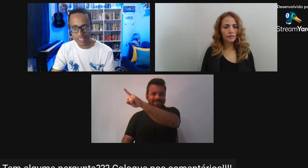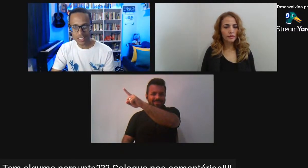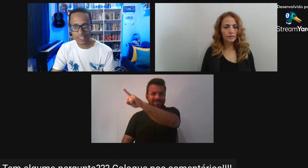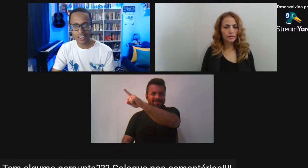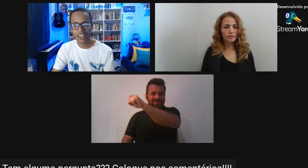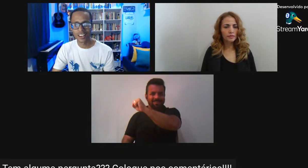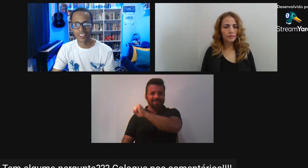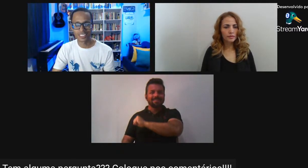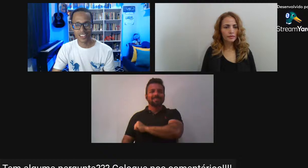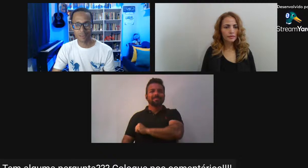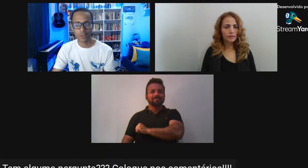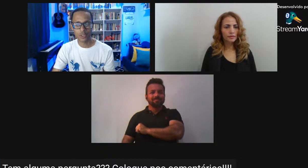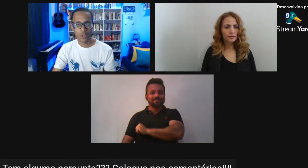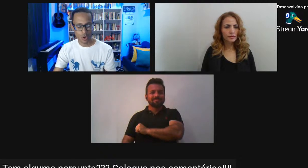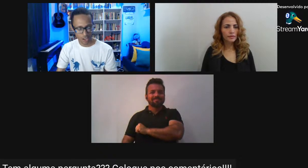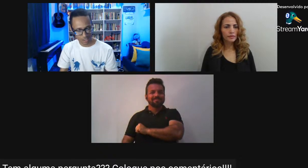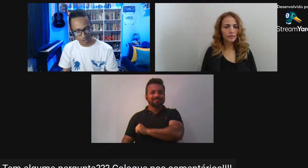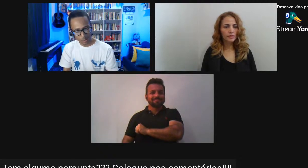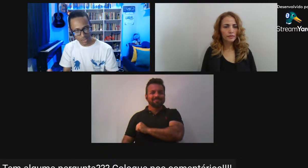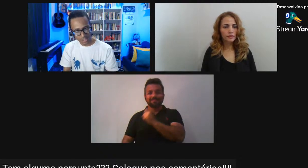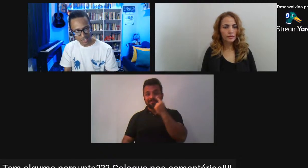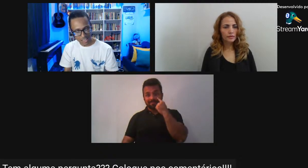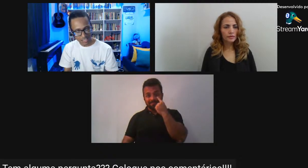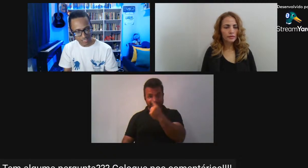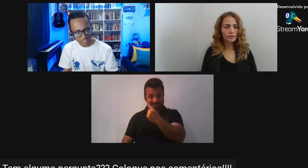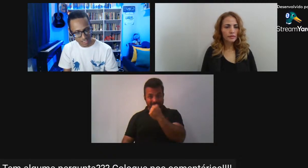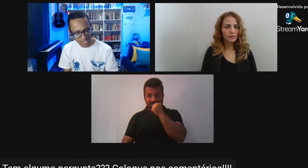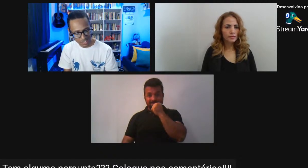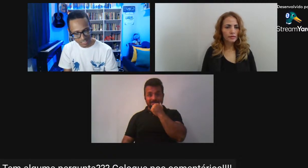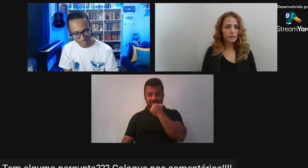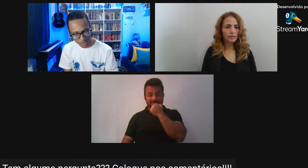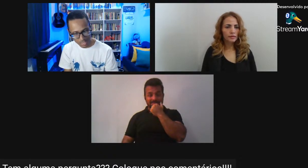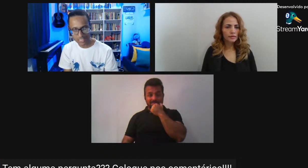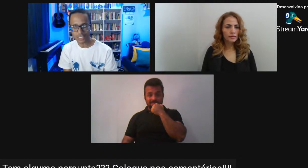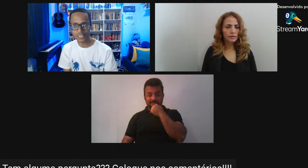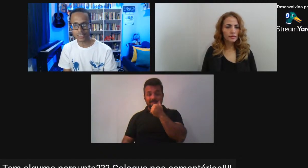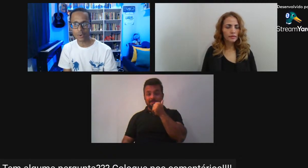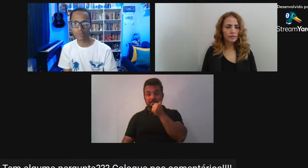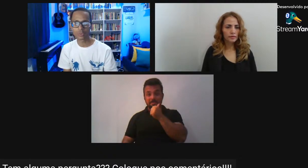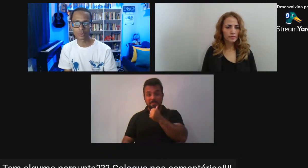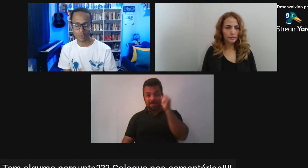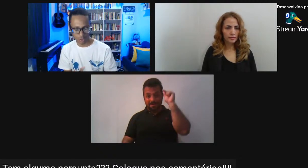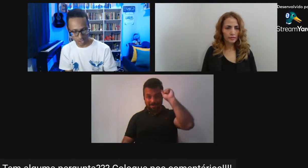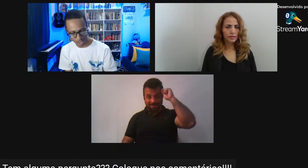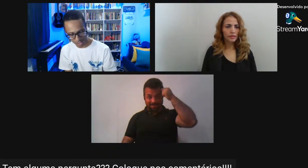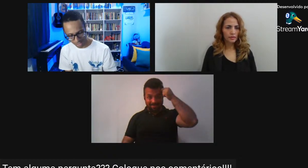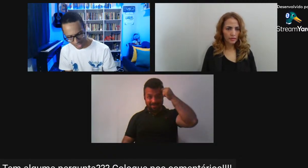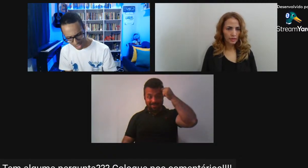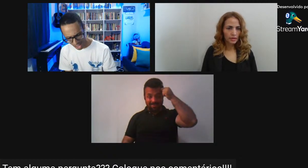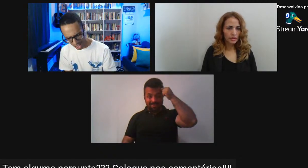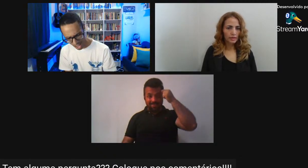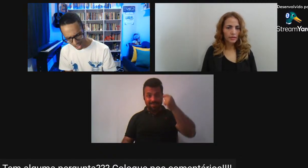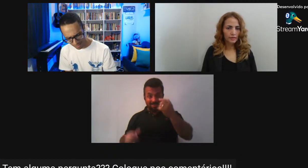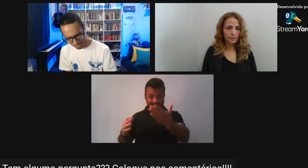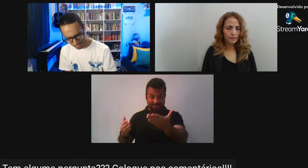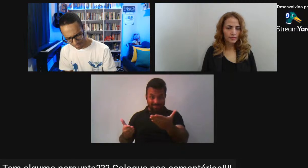Né A pessoa A mulher negra E a criança branca Né Ou A